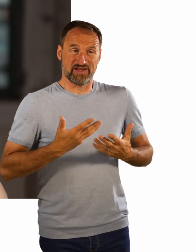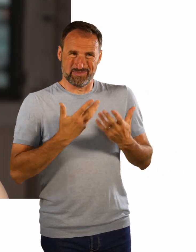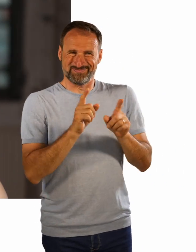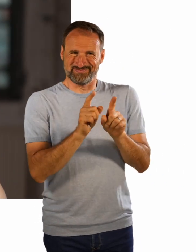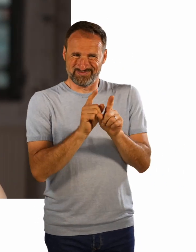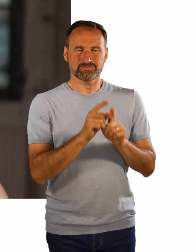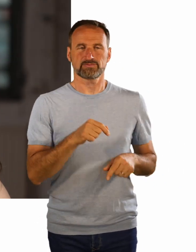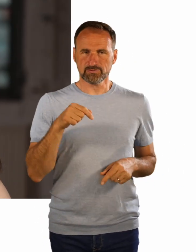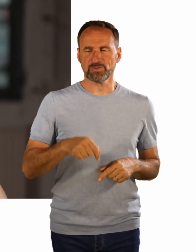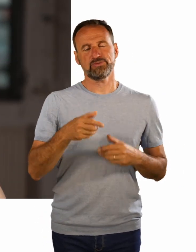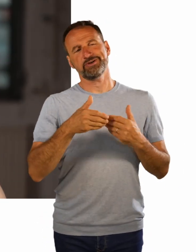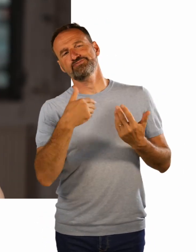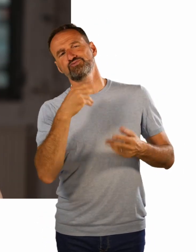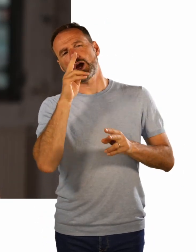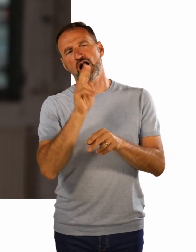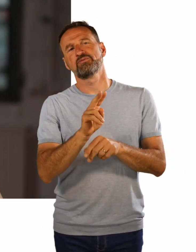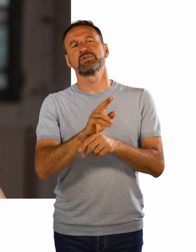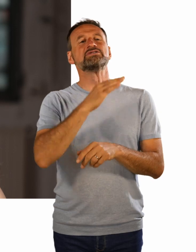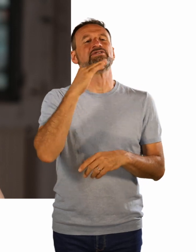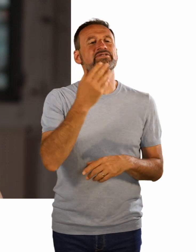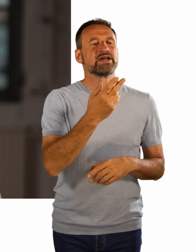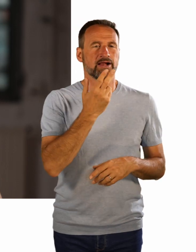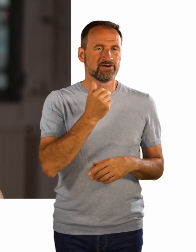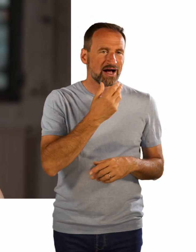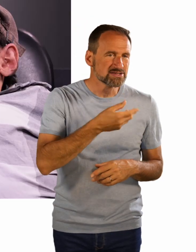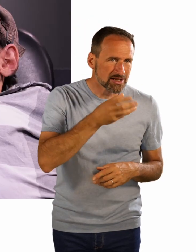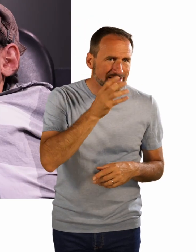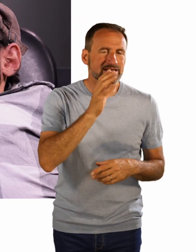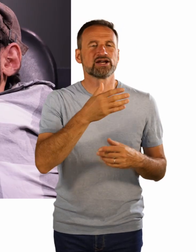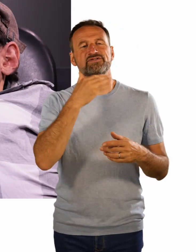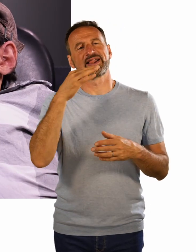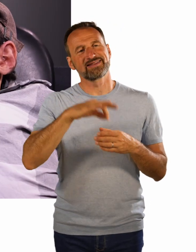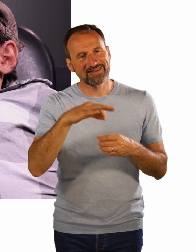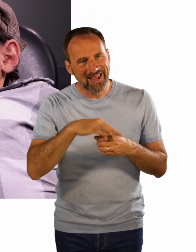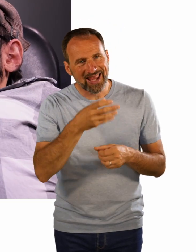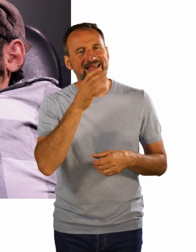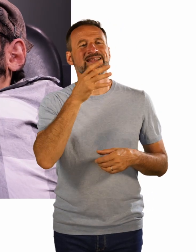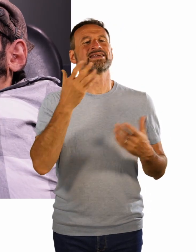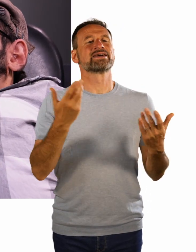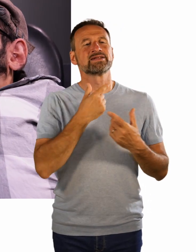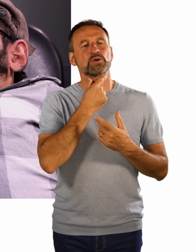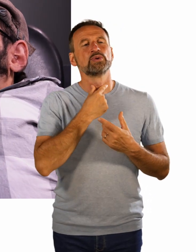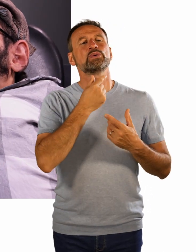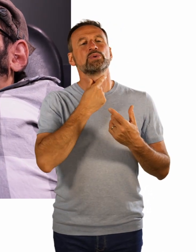halt viel Wasser trinke, viel Tee und mich immer einsinge. Das ist dann natürlich auch mehr Zeit, die man